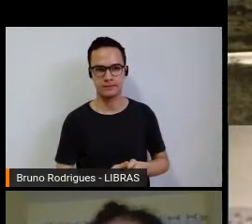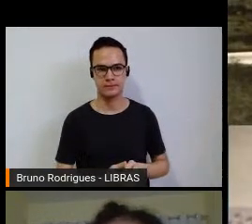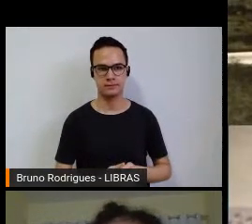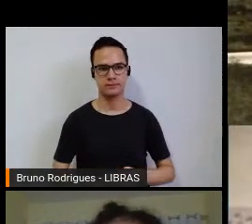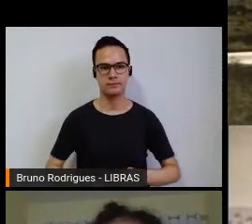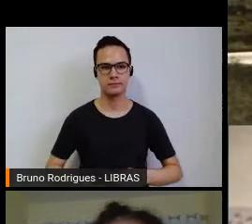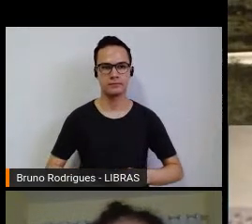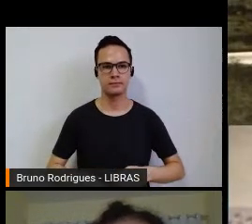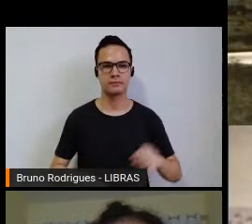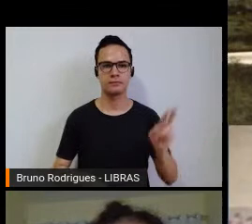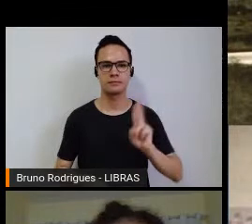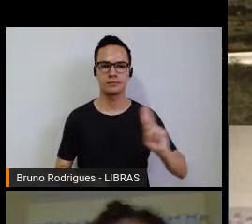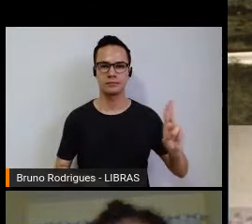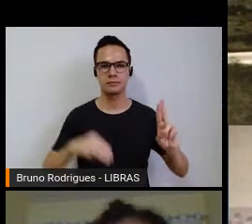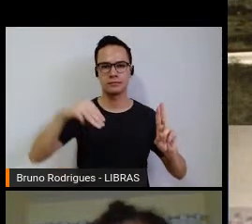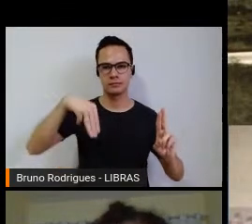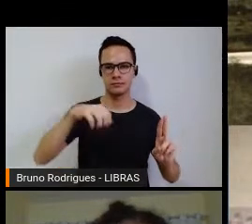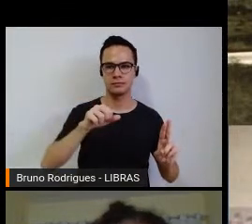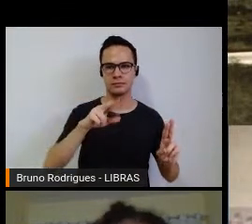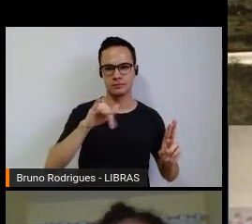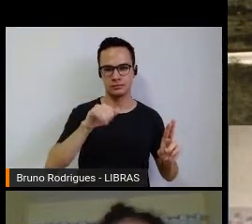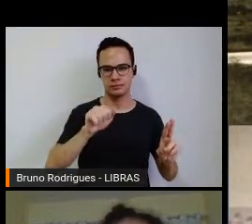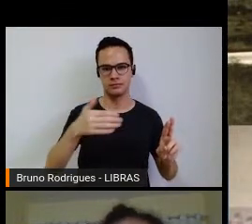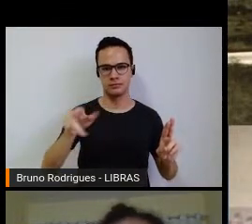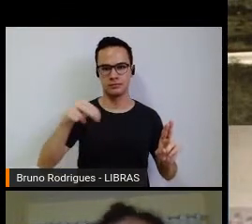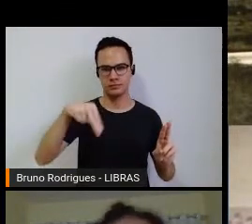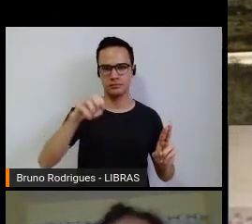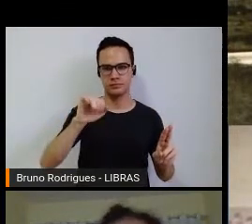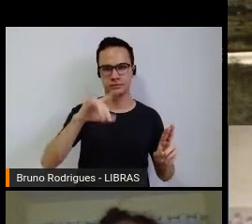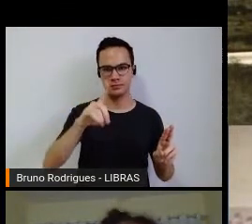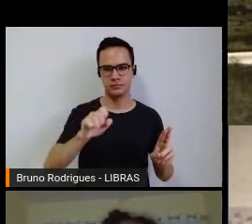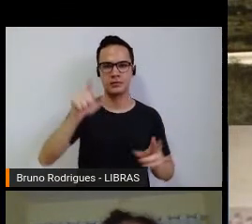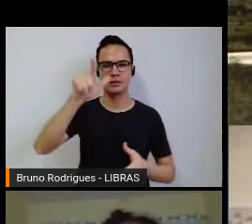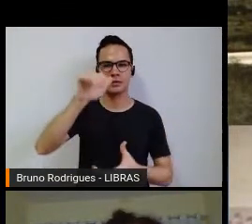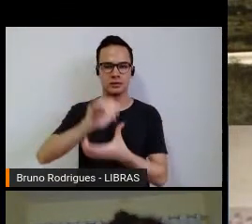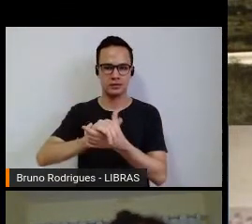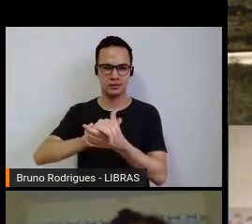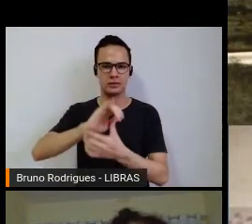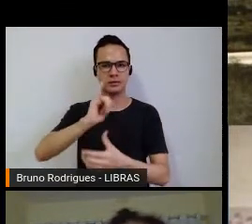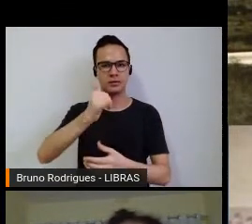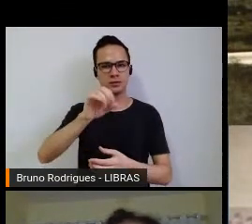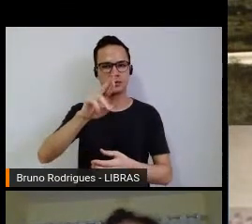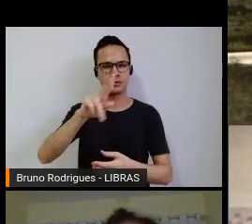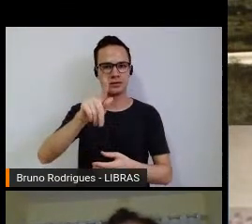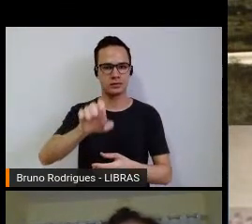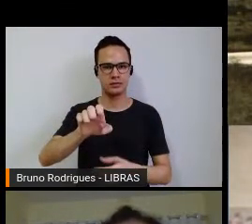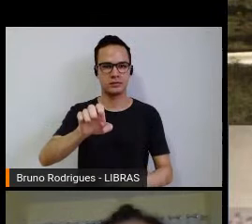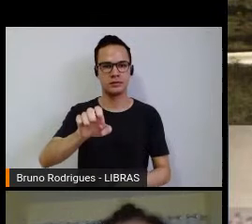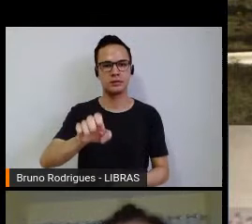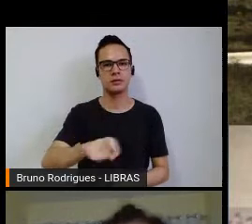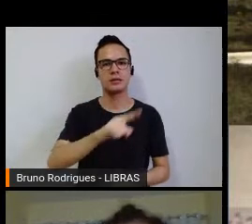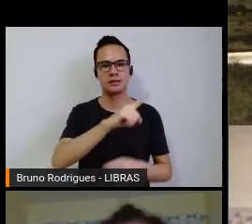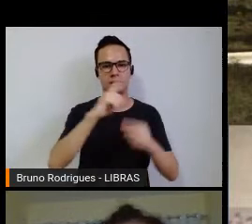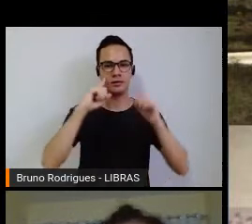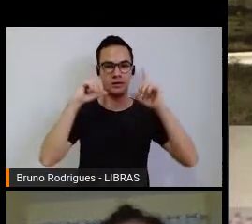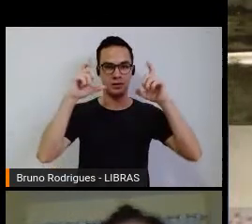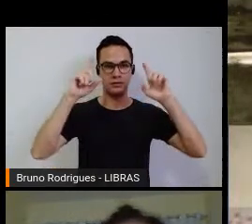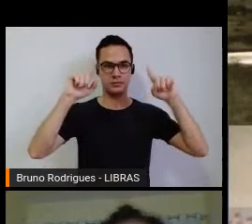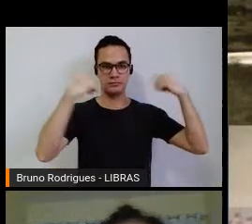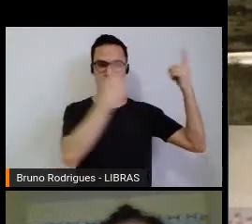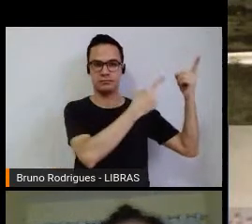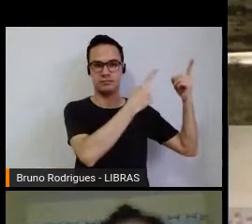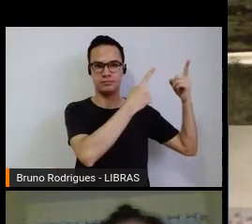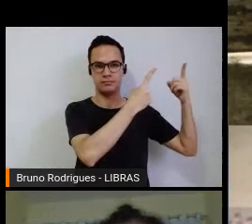chamada Maria Neide da Cruz Sampaio, que é casada com Jorge Sampaio. Ela está nessa foto acima,